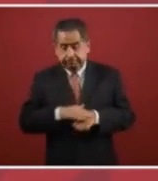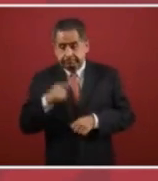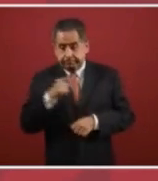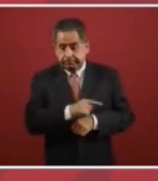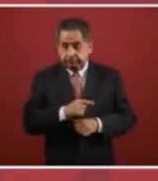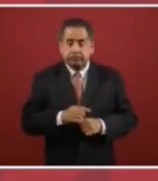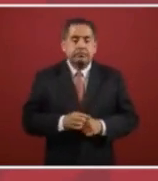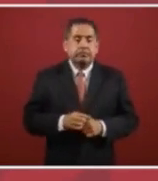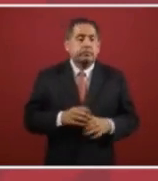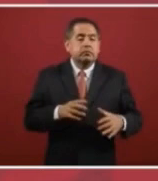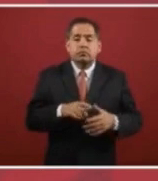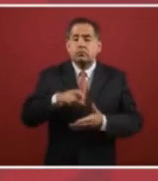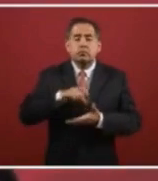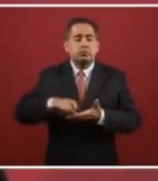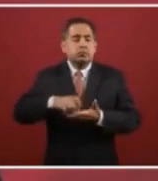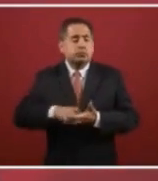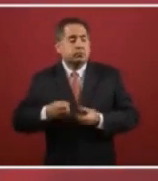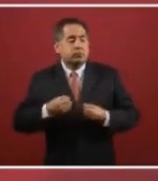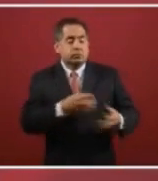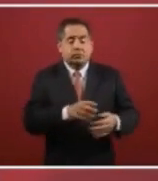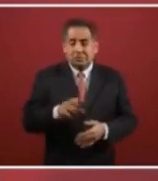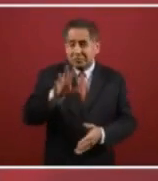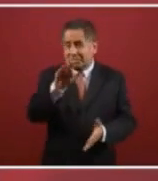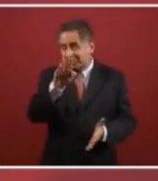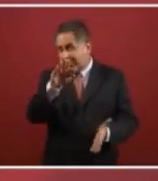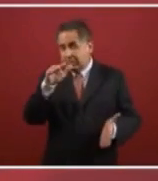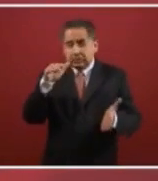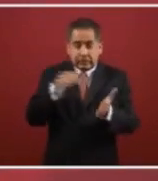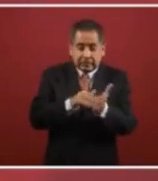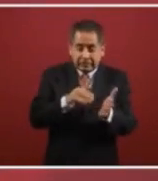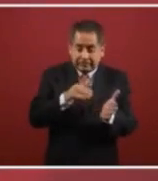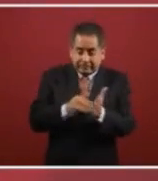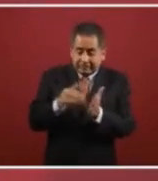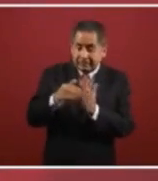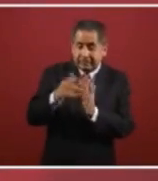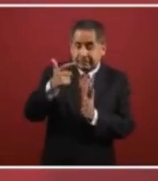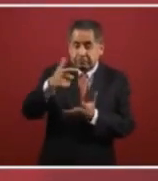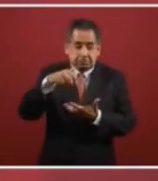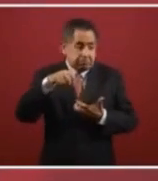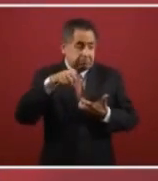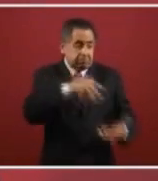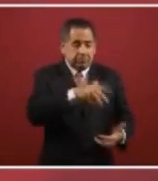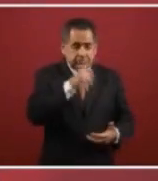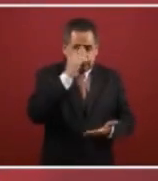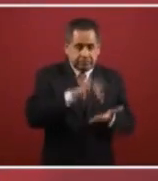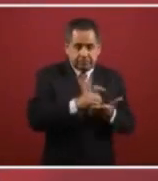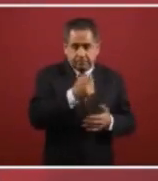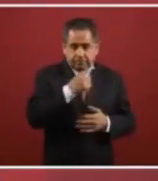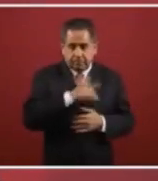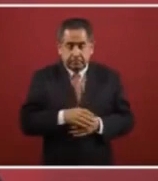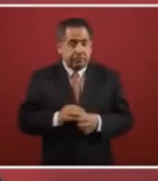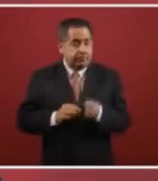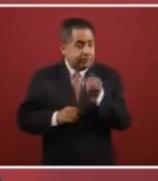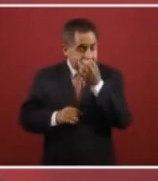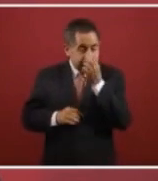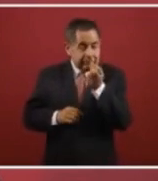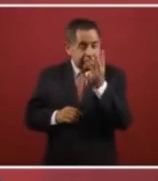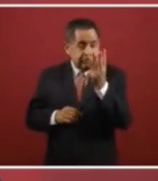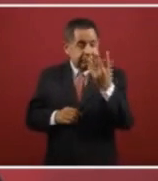se compraron noventa mil millones de pesos en medicamentos y tres empresas